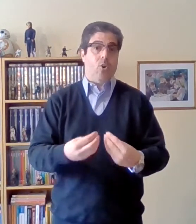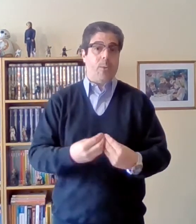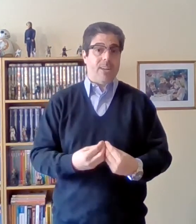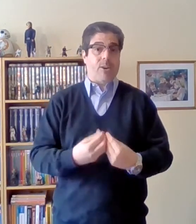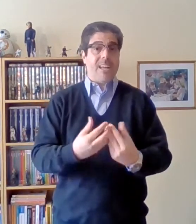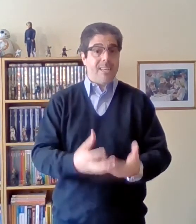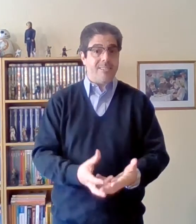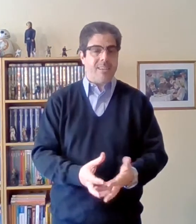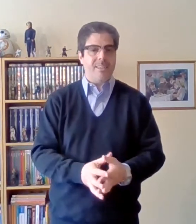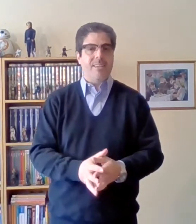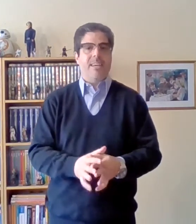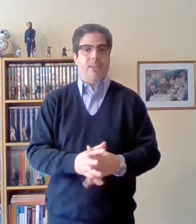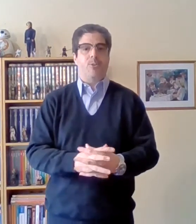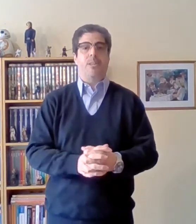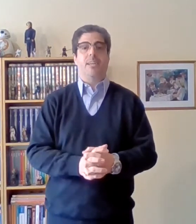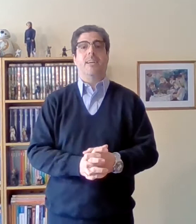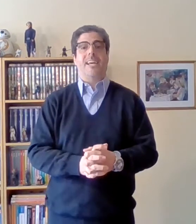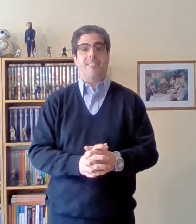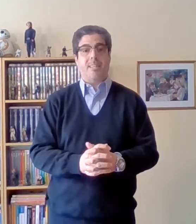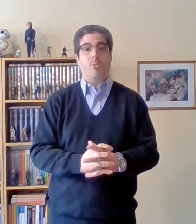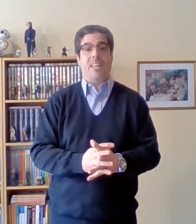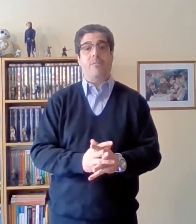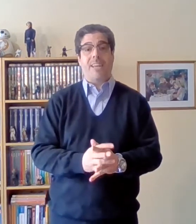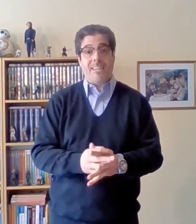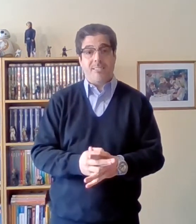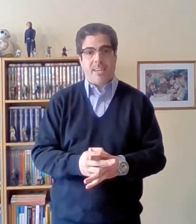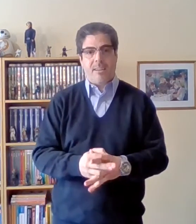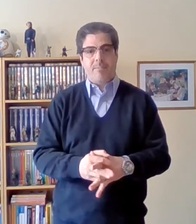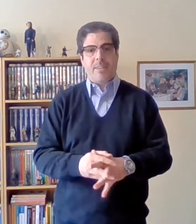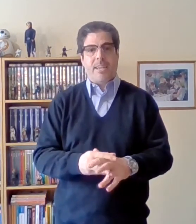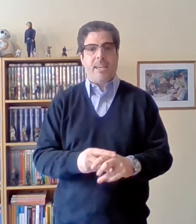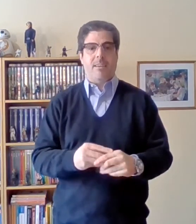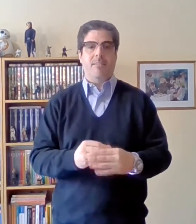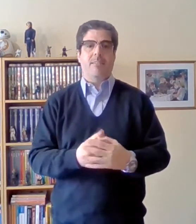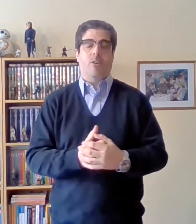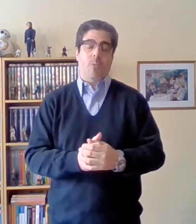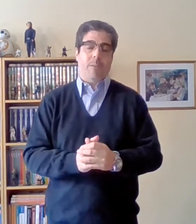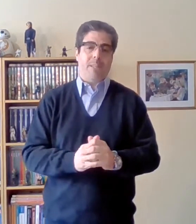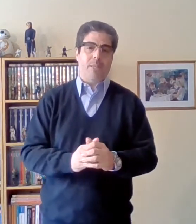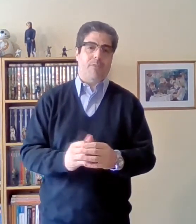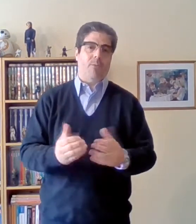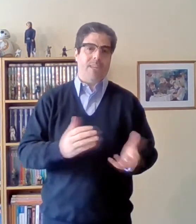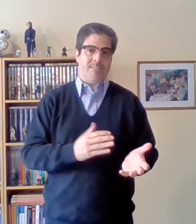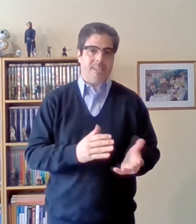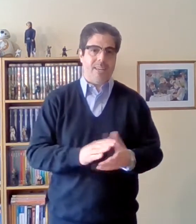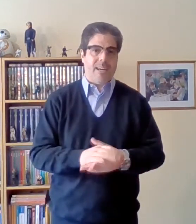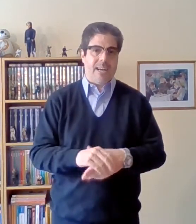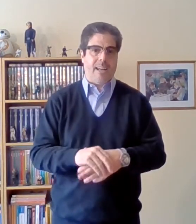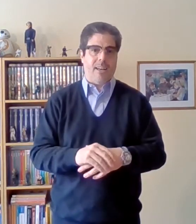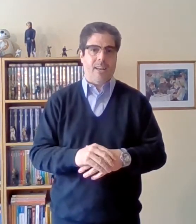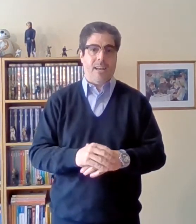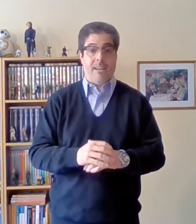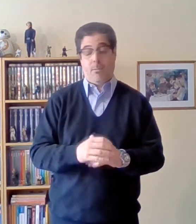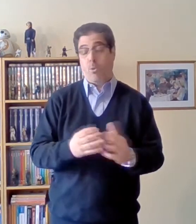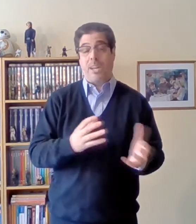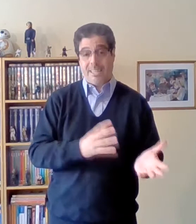obreros realizan es donde existe una diferencia que obviamente favorece al al burgués